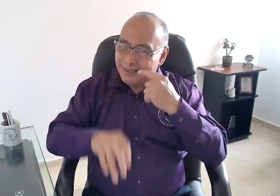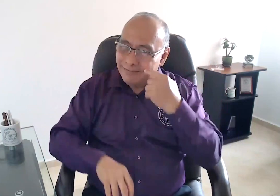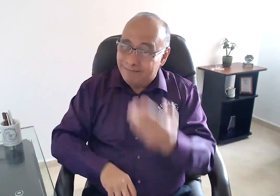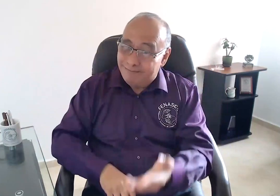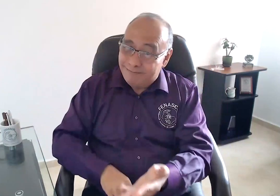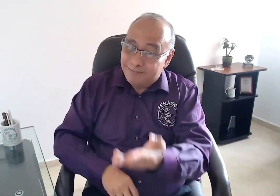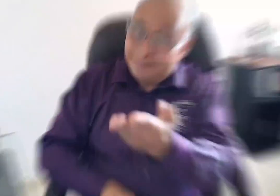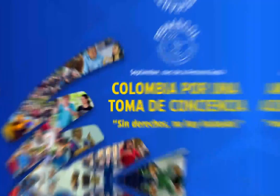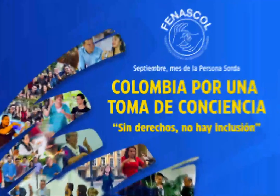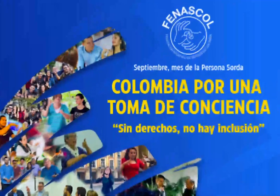el cual será